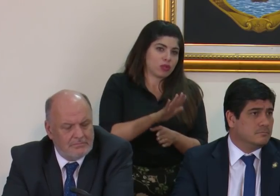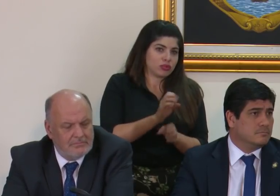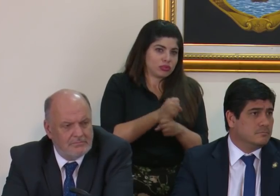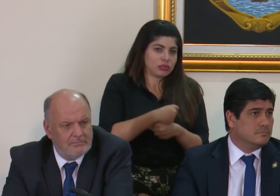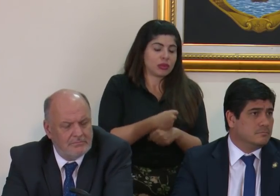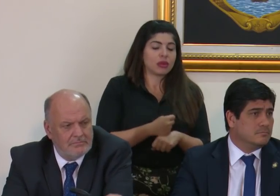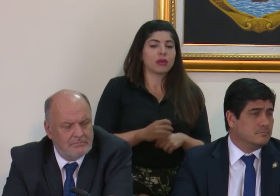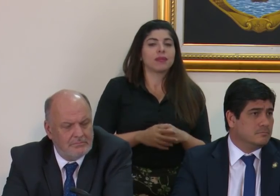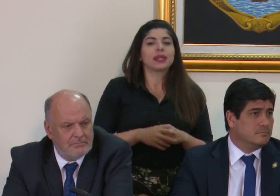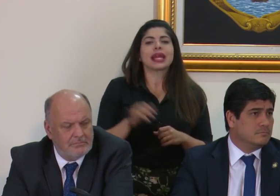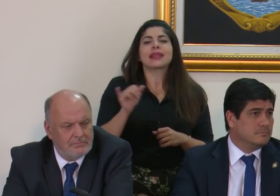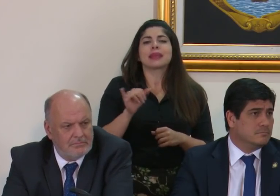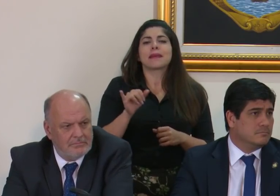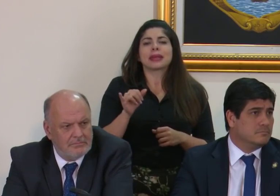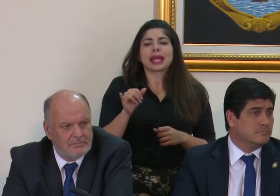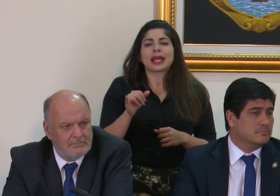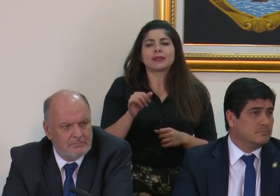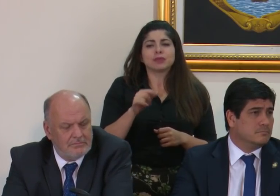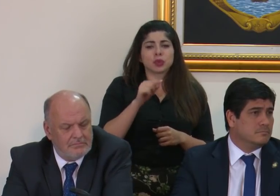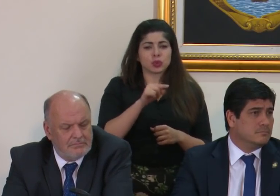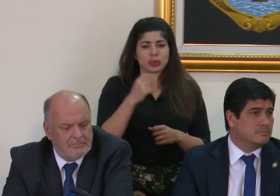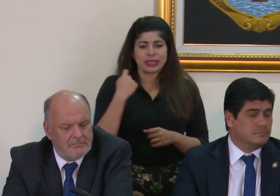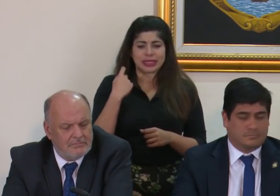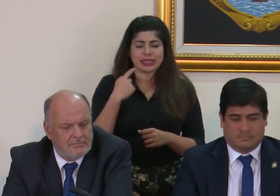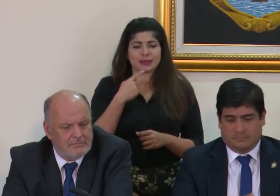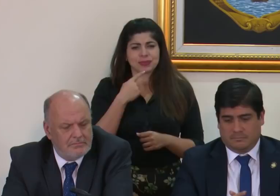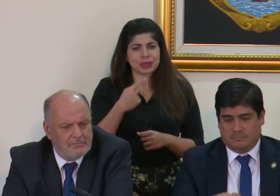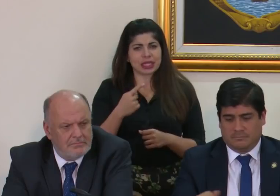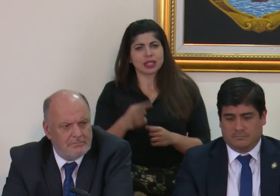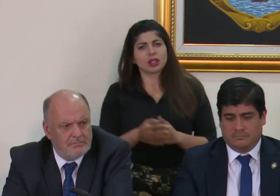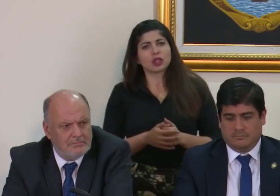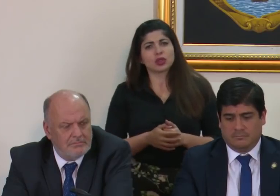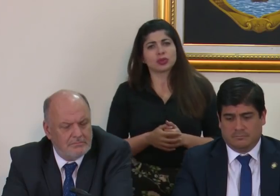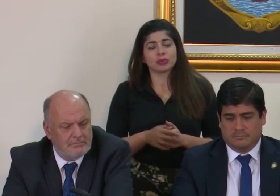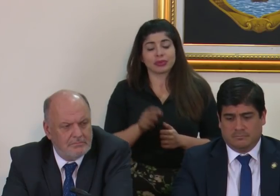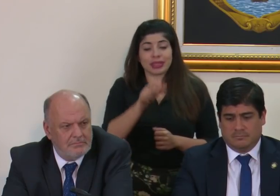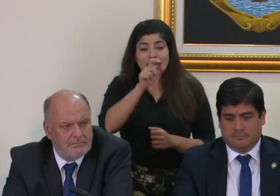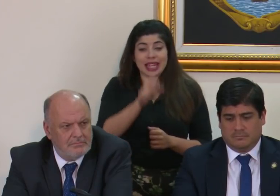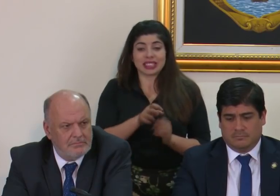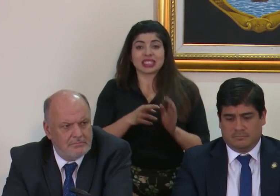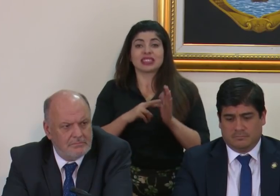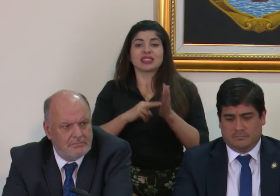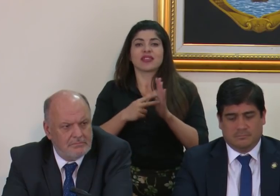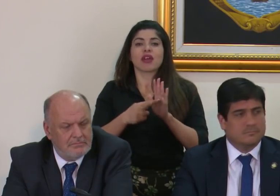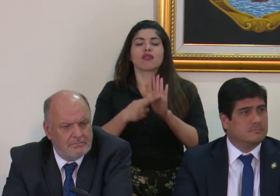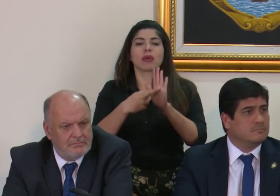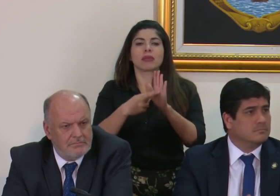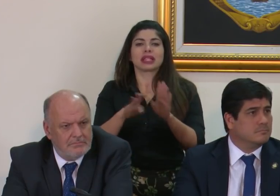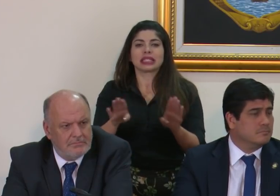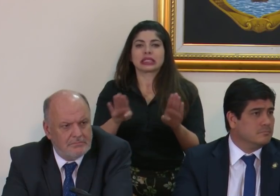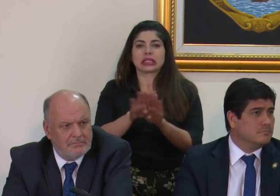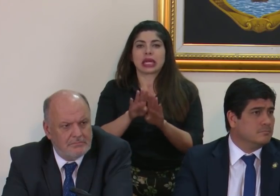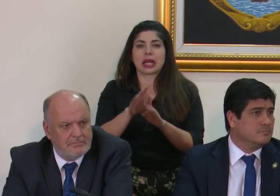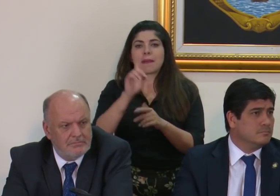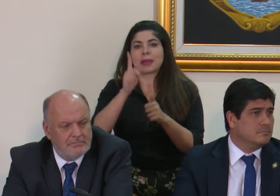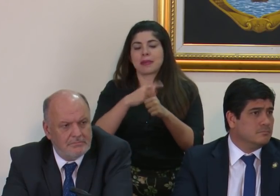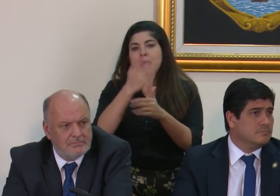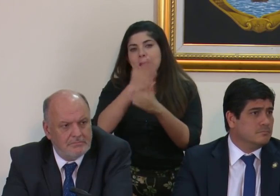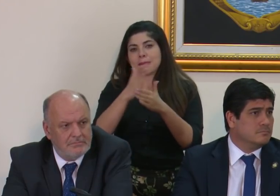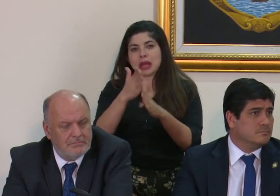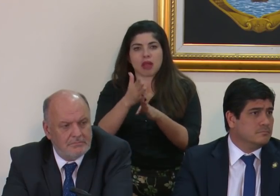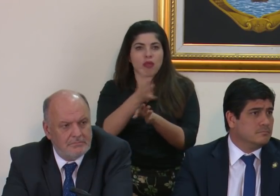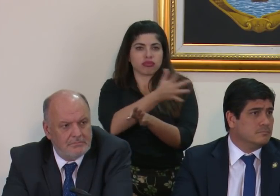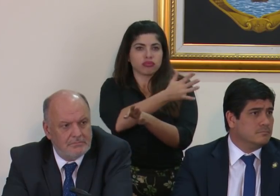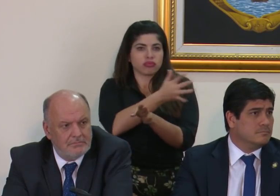también usted recién mencionaba que esto representaba el cierre de una primera fase del gobierno que